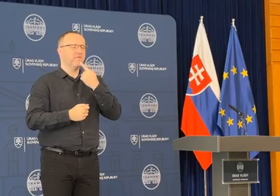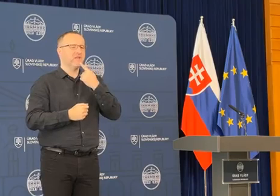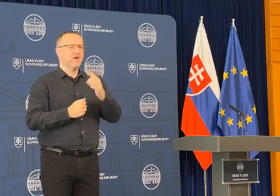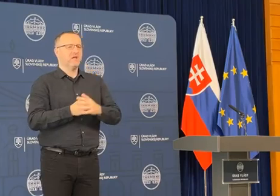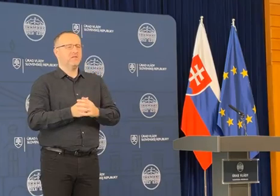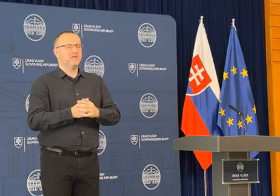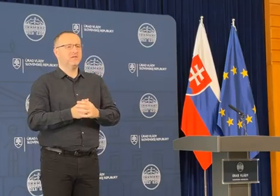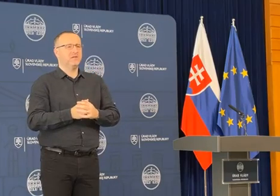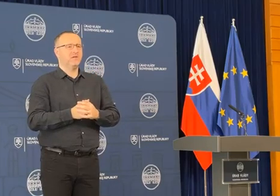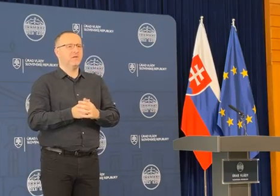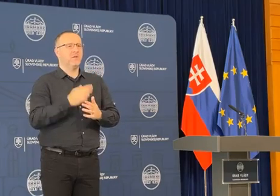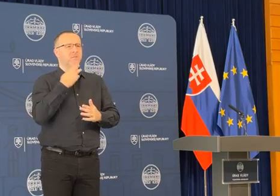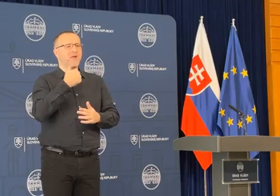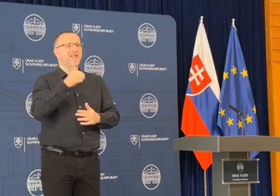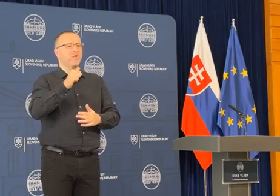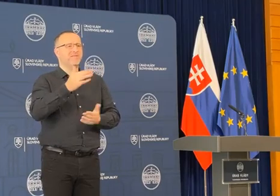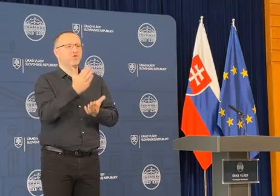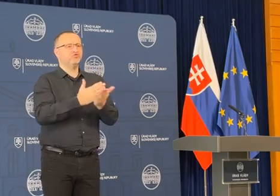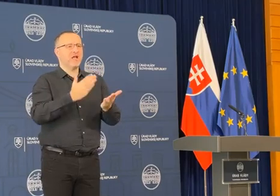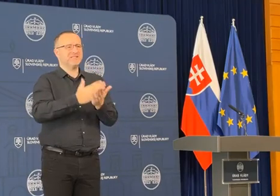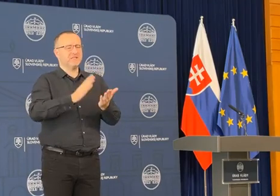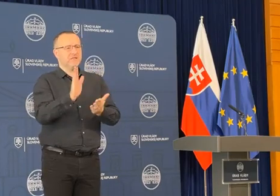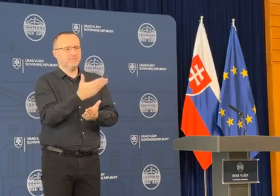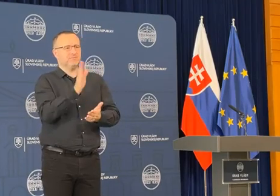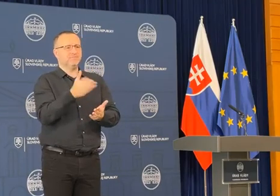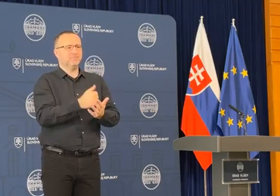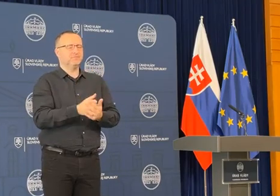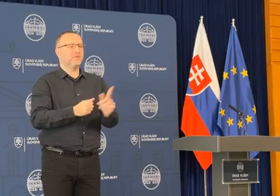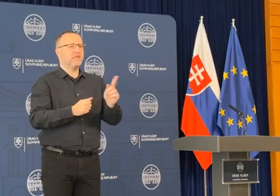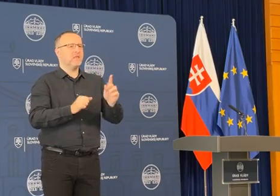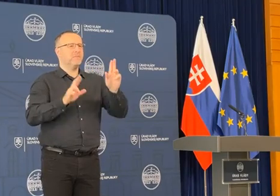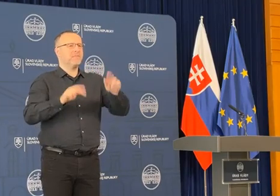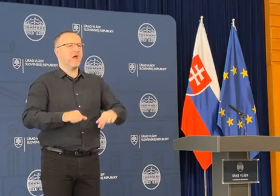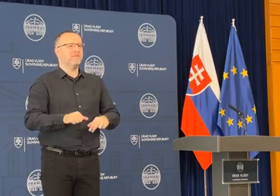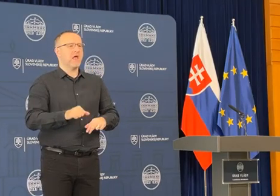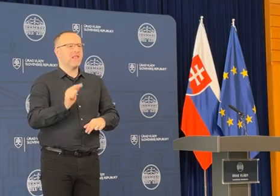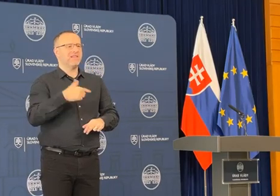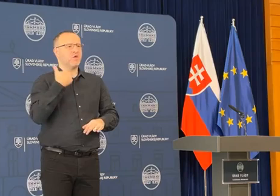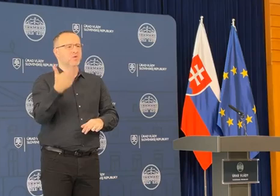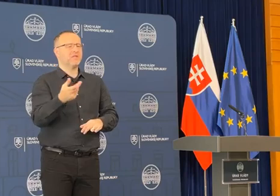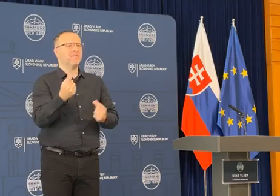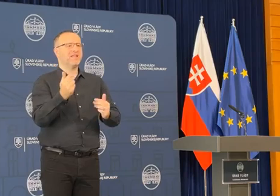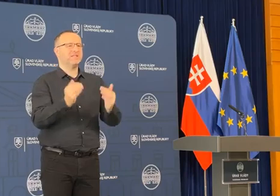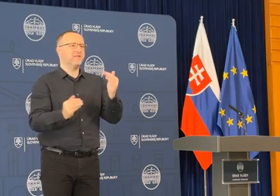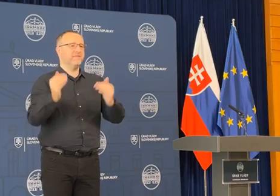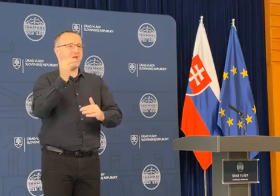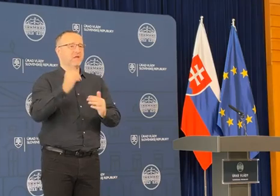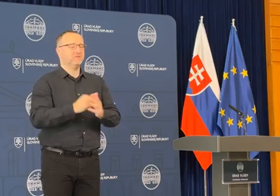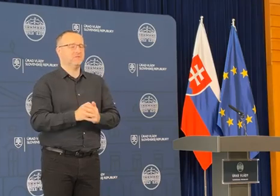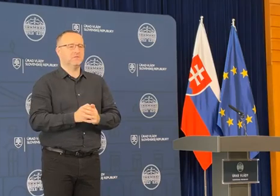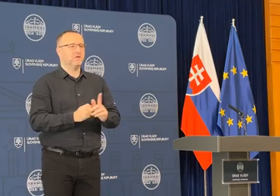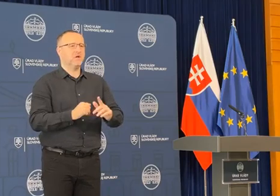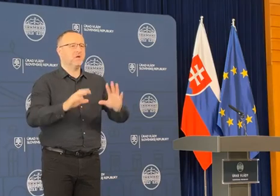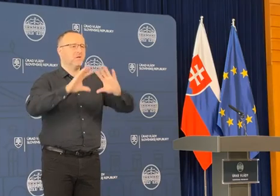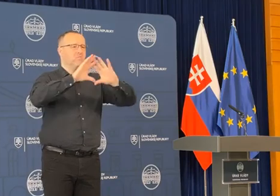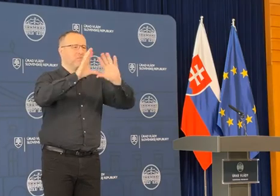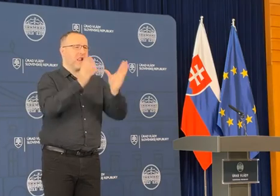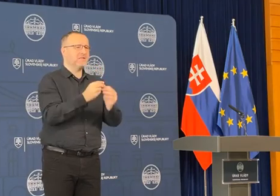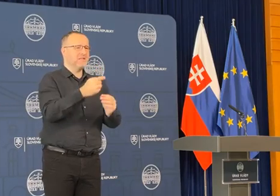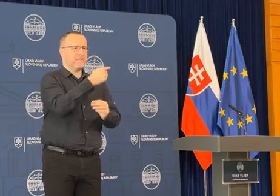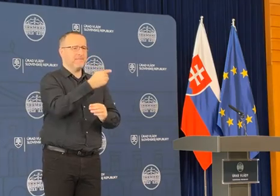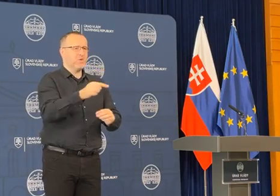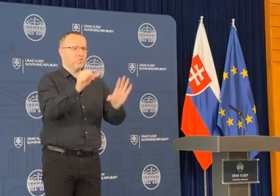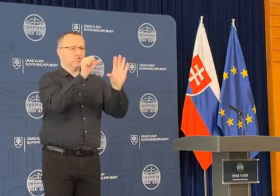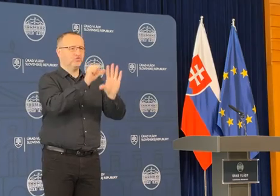partes, čiže po jednotlivých častiach. Nie je pravda, že teda nedostanú peniaze navýše, lebo sme povedali, že z tej bilanci je minus